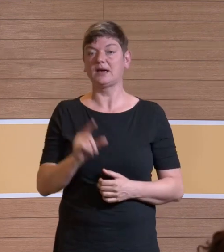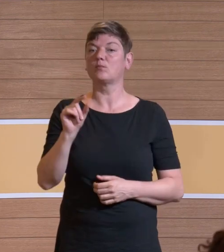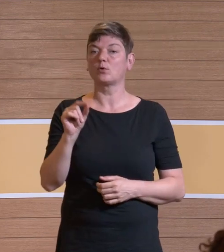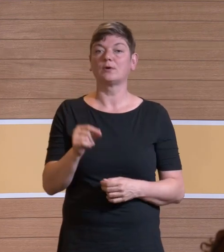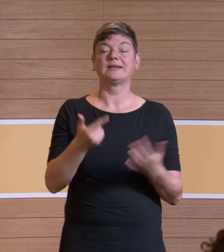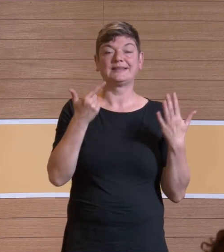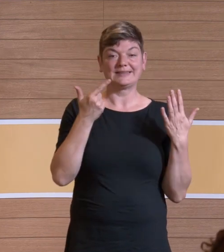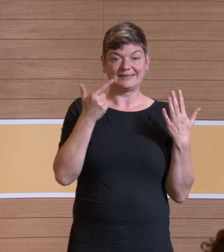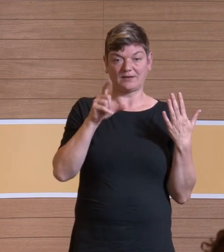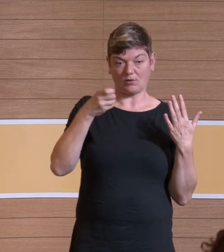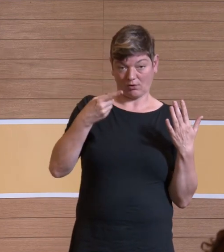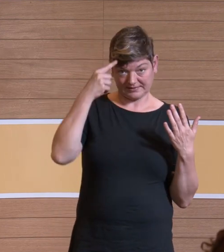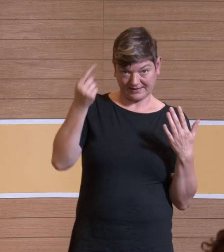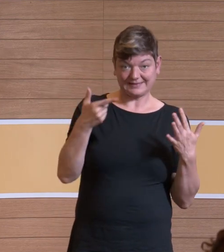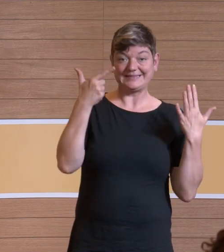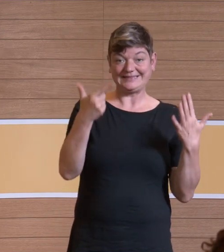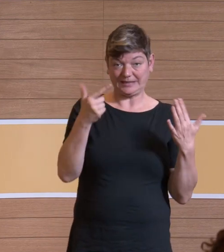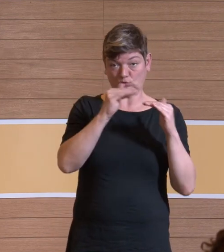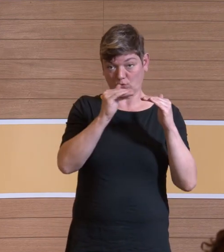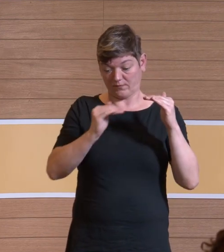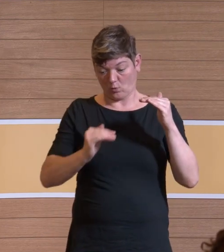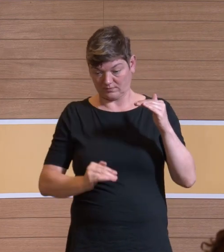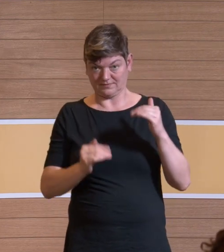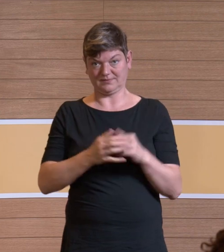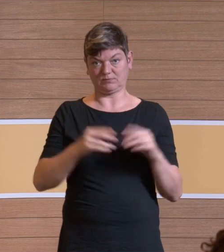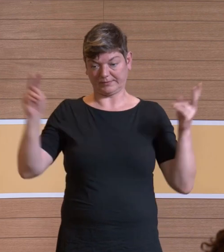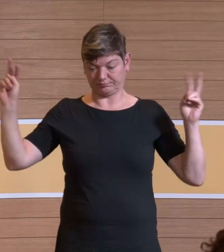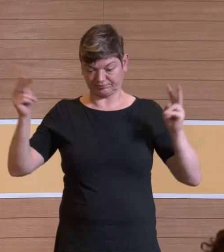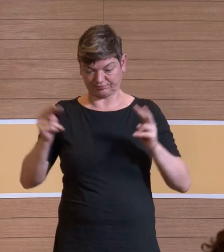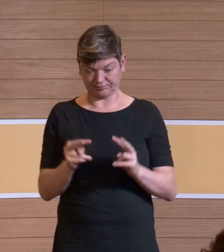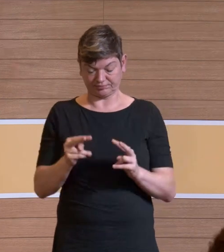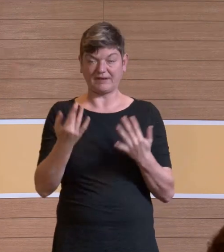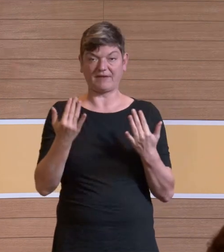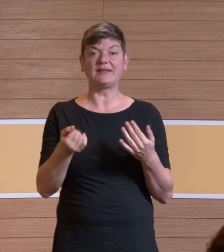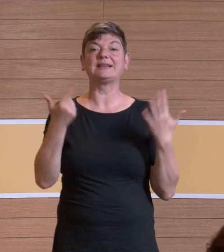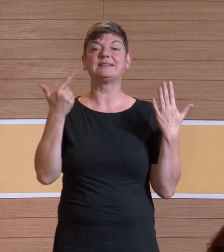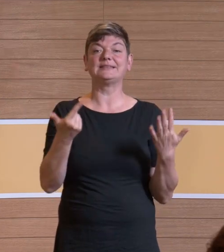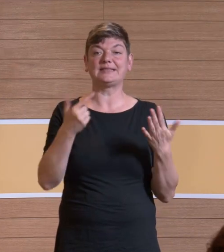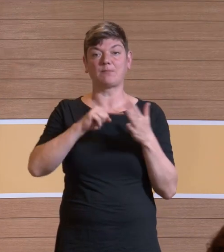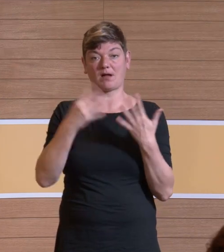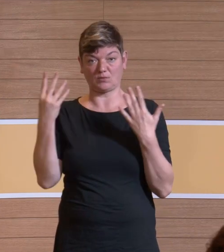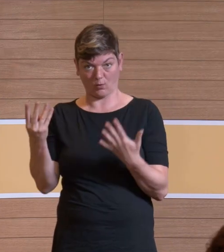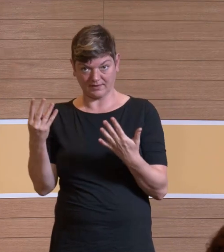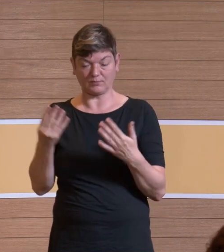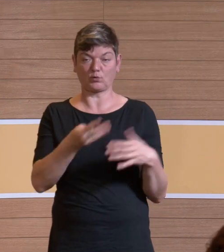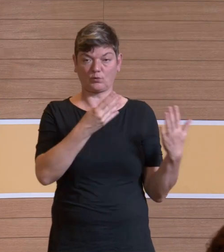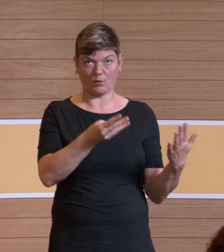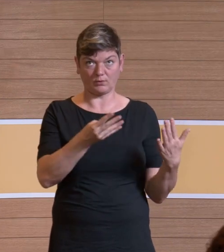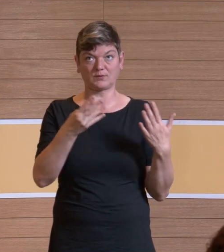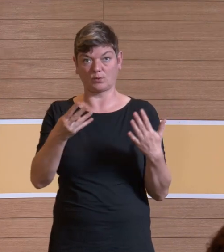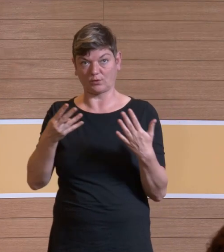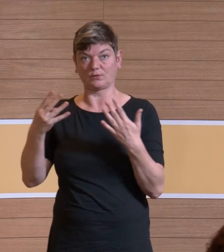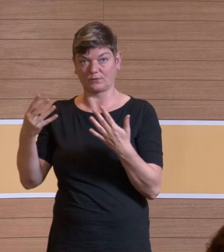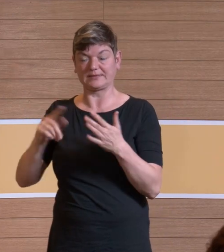sieben Logaritzenstufen muss ich nach unten. Das bedeutet eine Reduktion um sieben mal eine neun. Ja, also 99, 99,